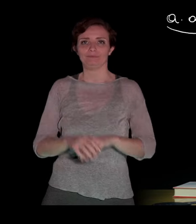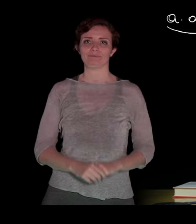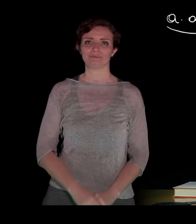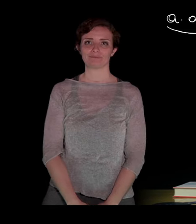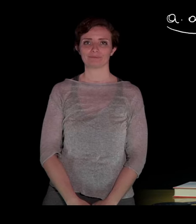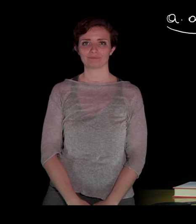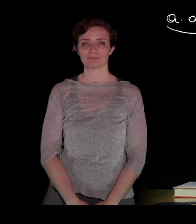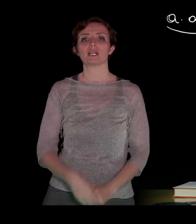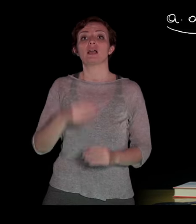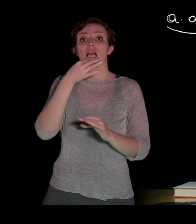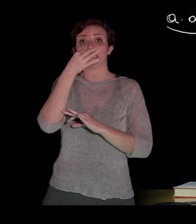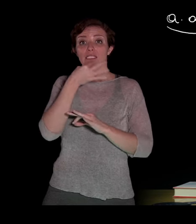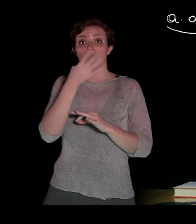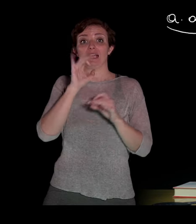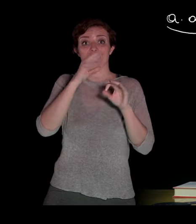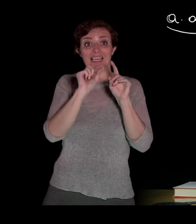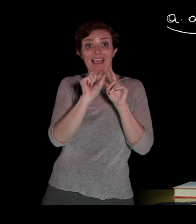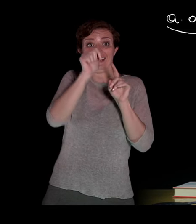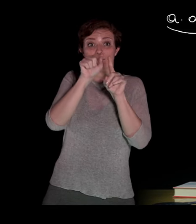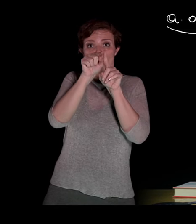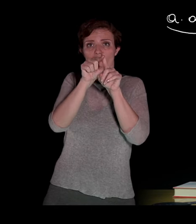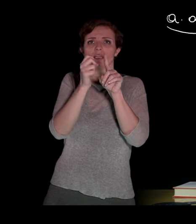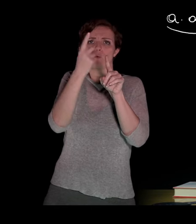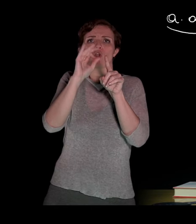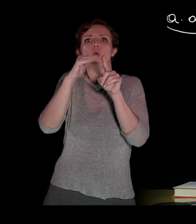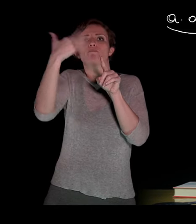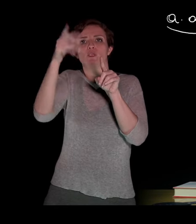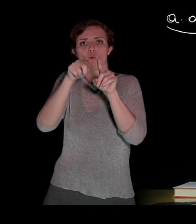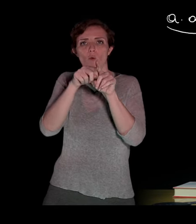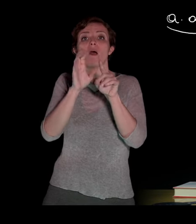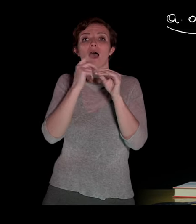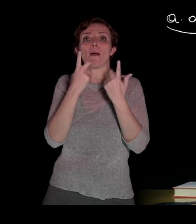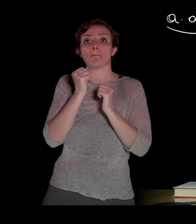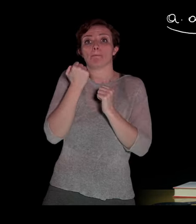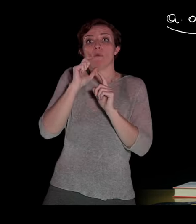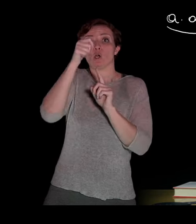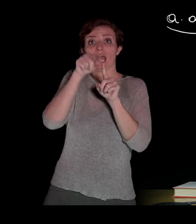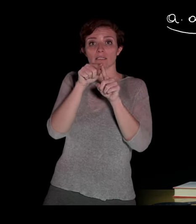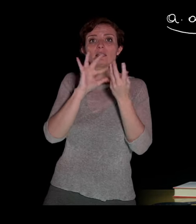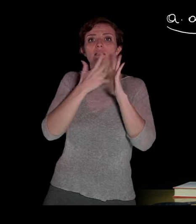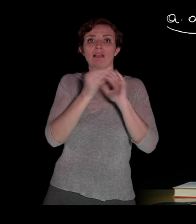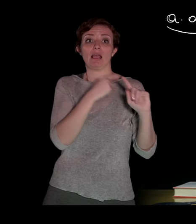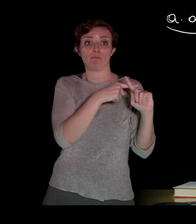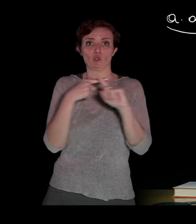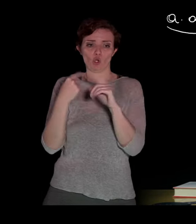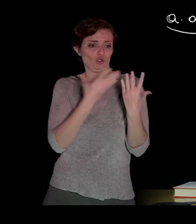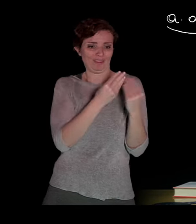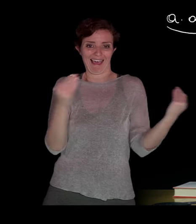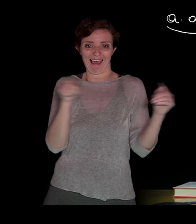So, if the is greater than 1, we can define the power as the product of many factors, which are